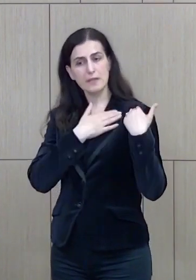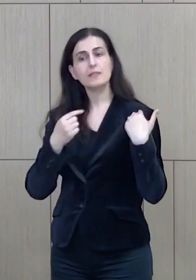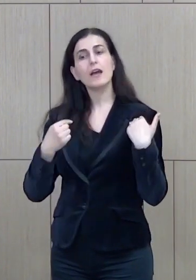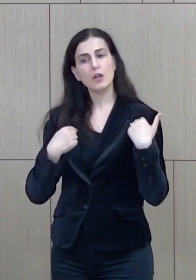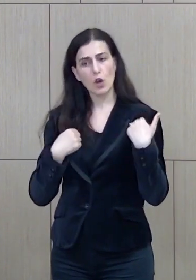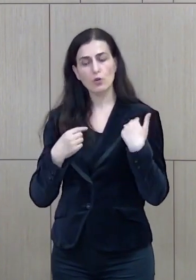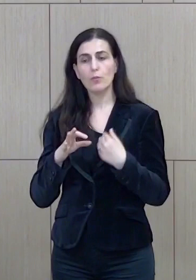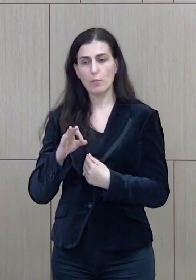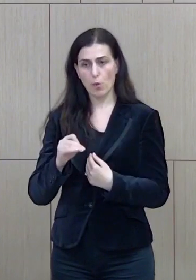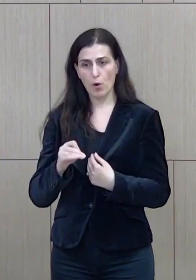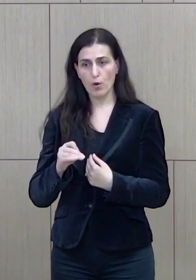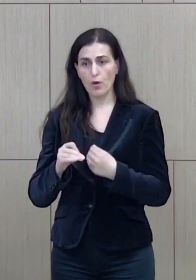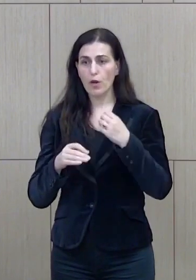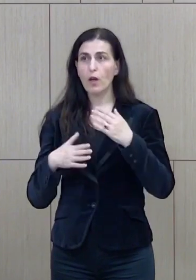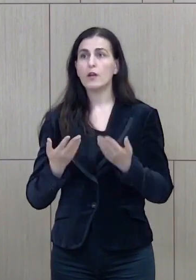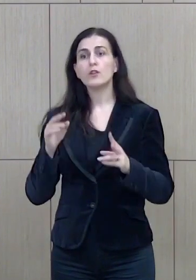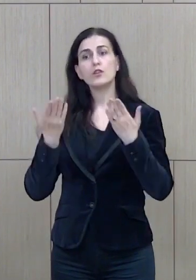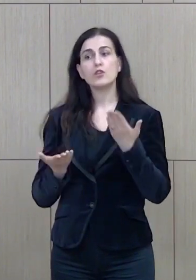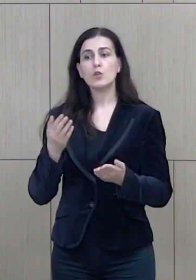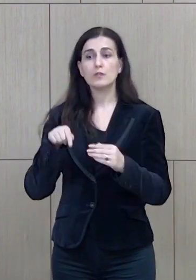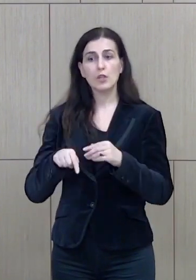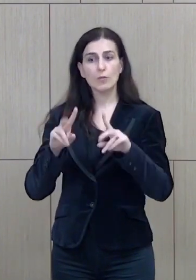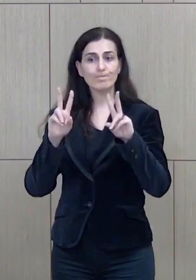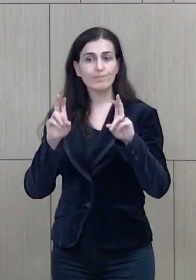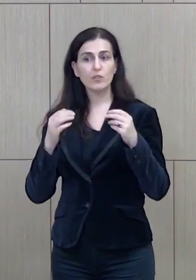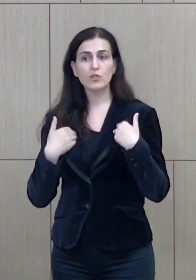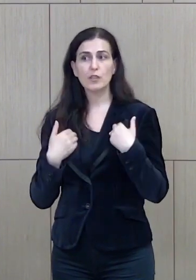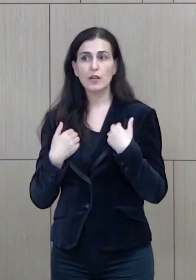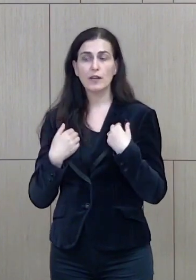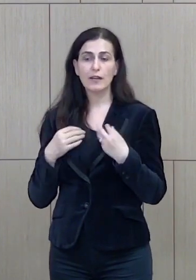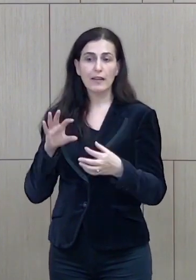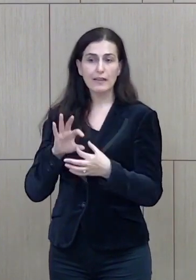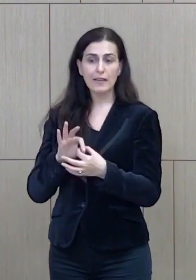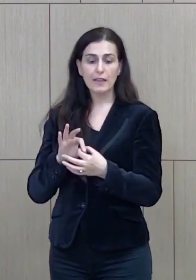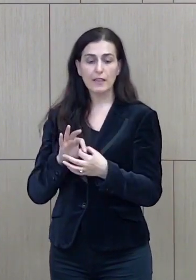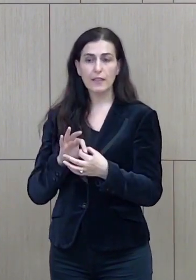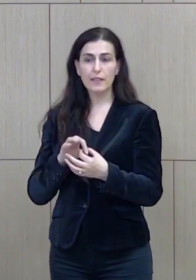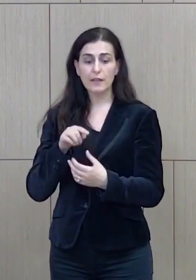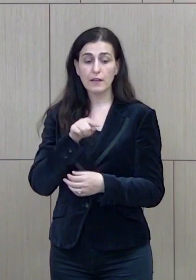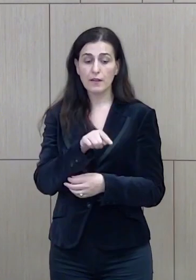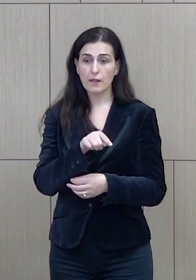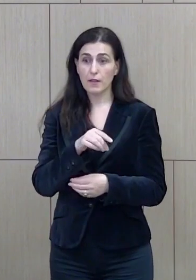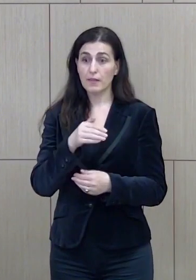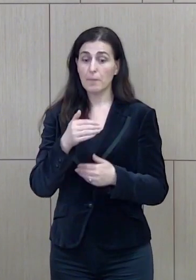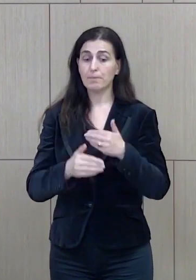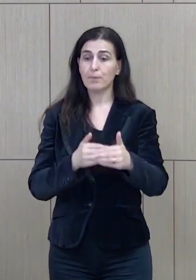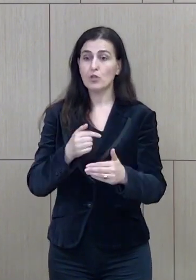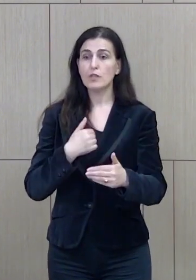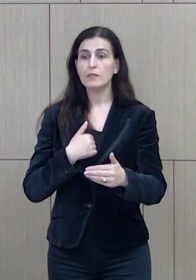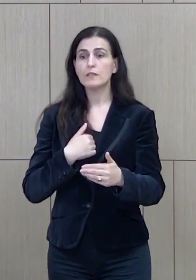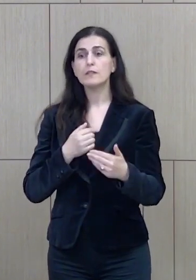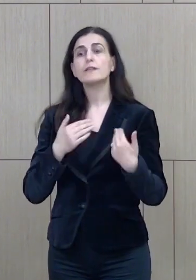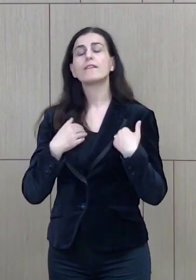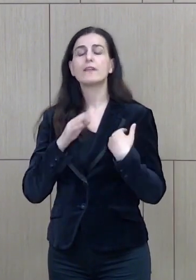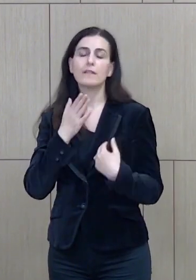nëse kjo ka qënë një qërshtje e cila ka ndikuar të kata, edhe ndjesën e kemi